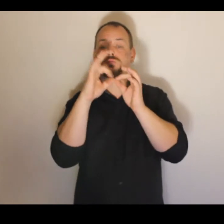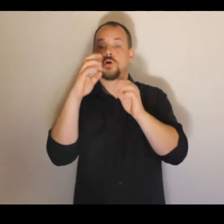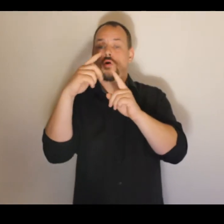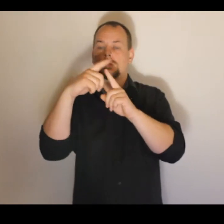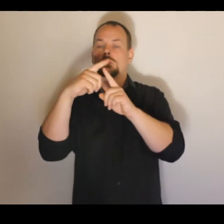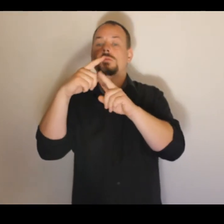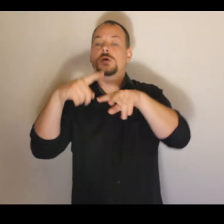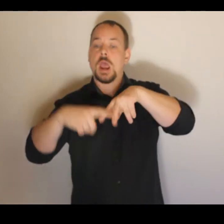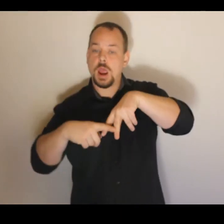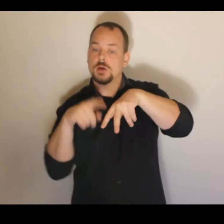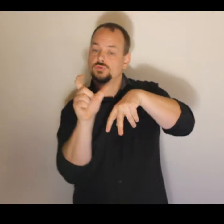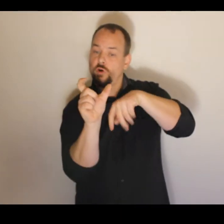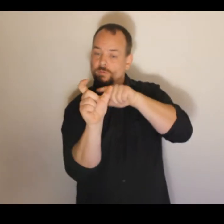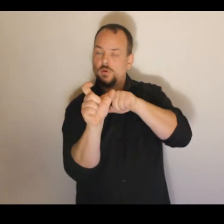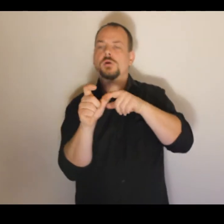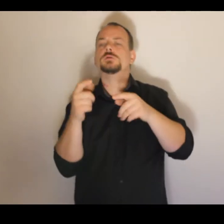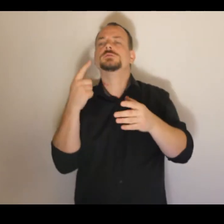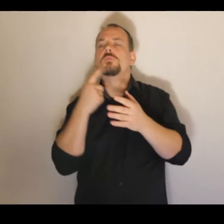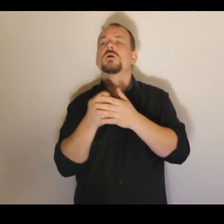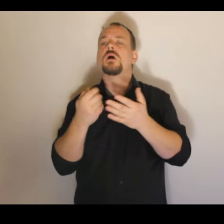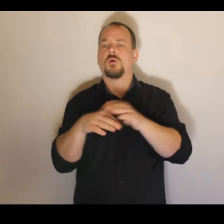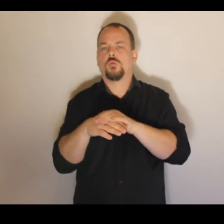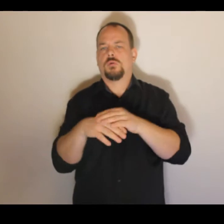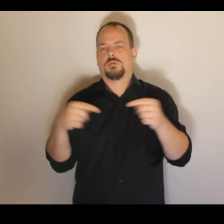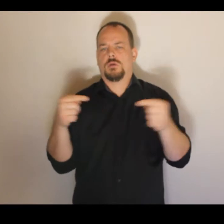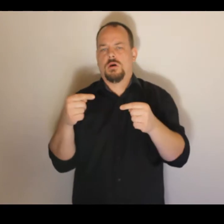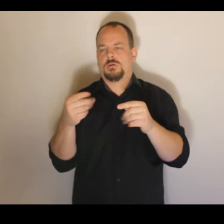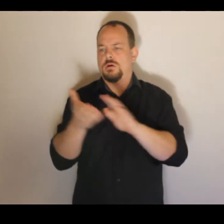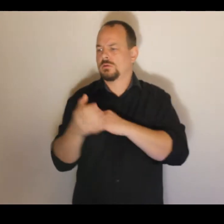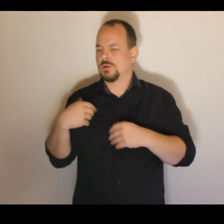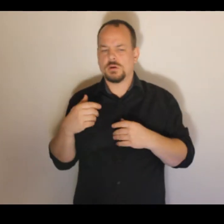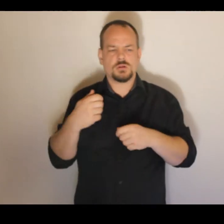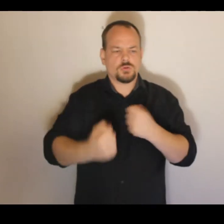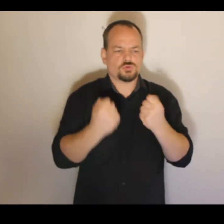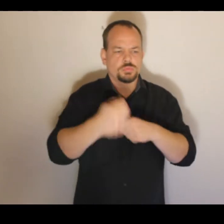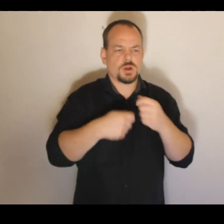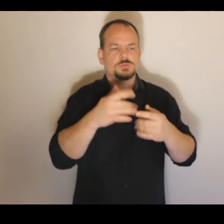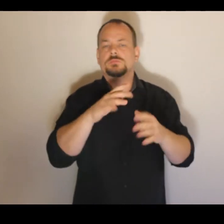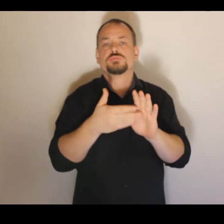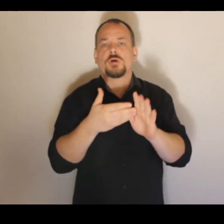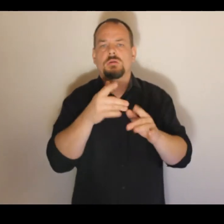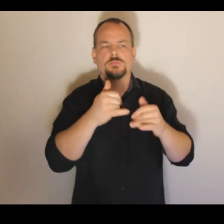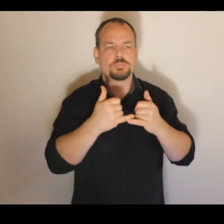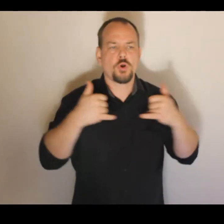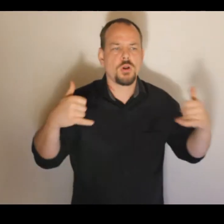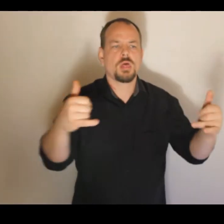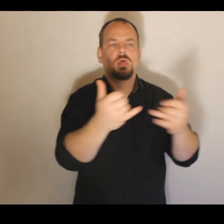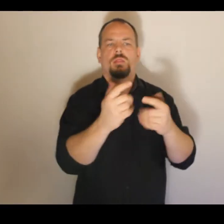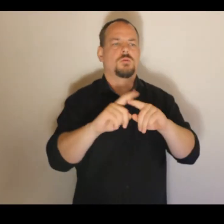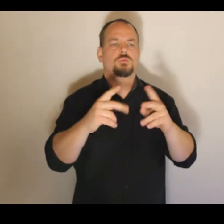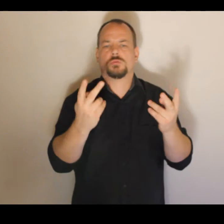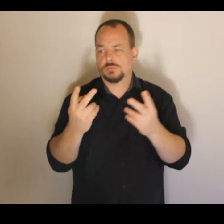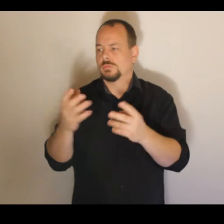práci, osobní službu, většinou rolníků, svým feudálním pánům, nebo někdy taky církví, bráboví